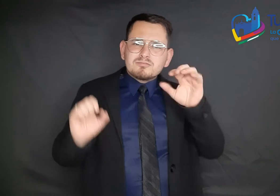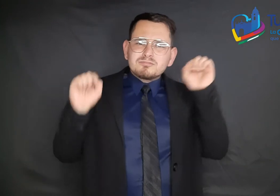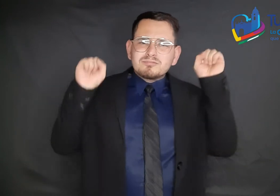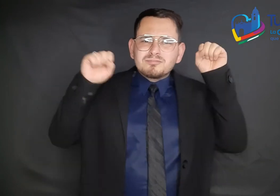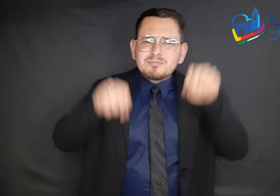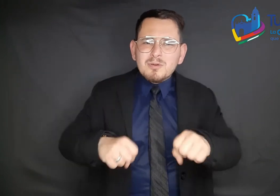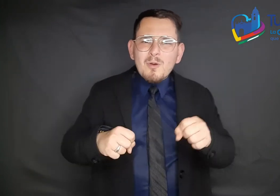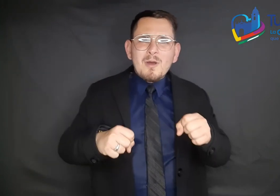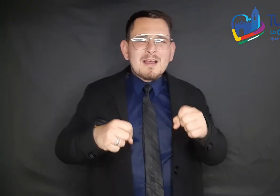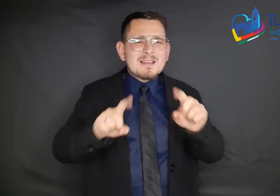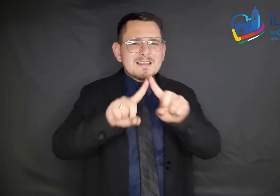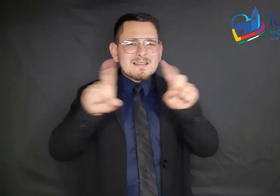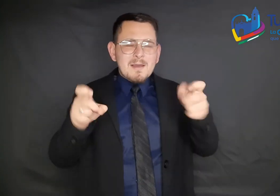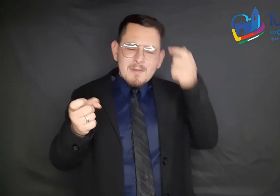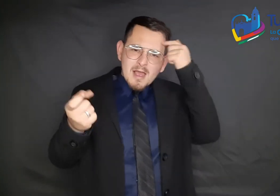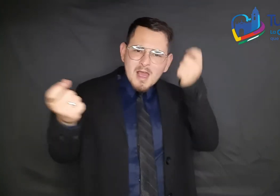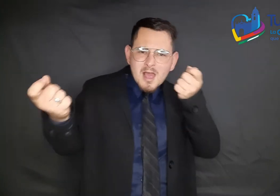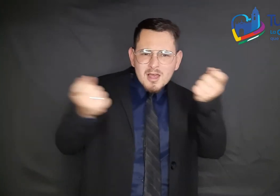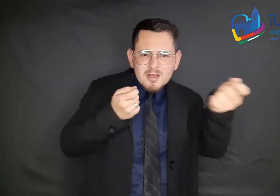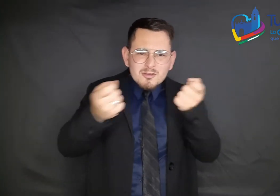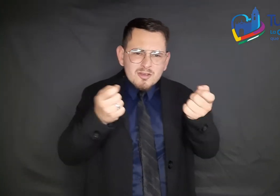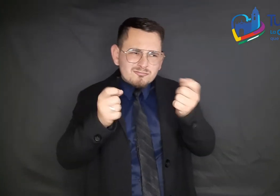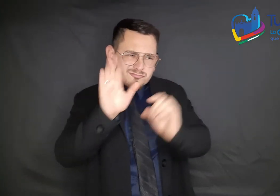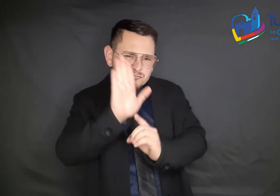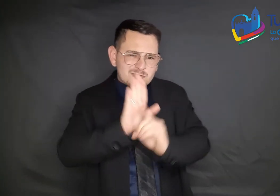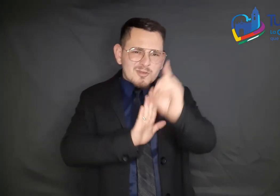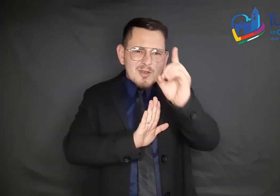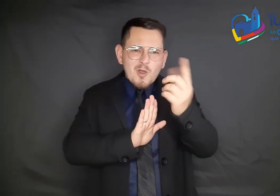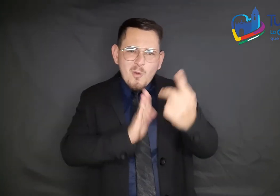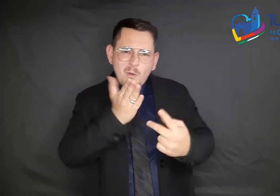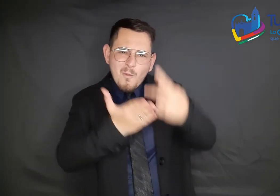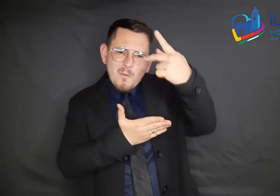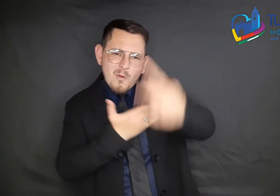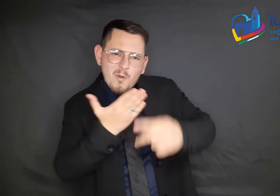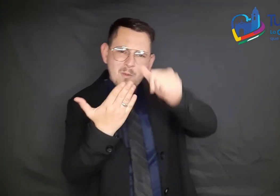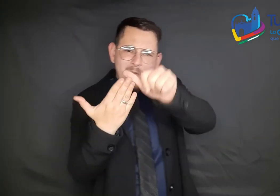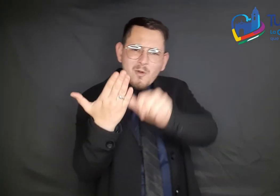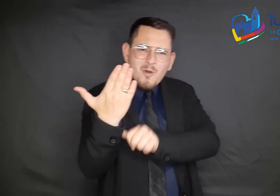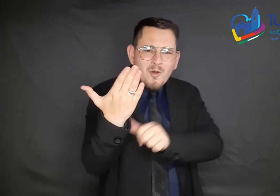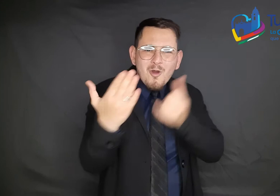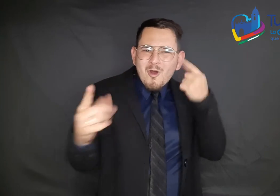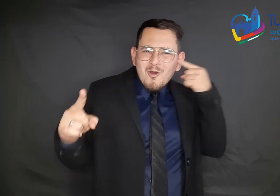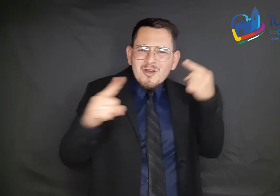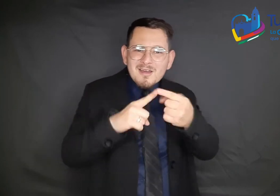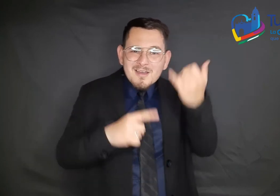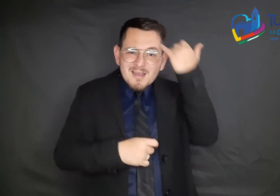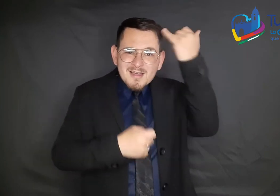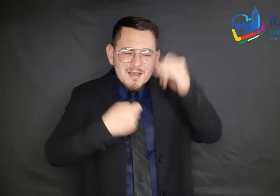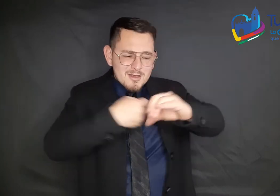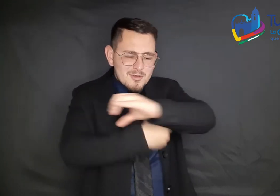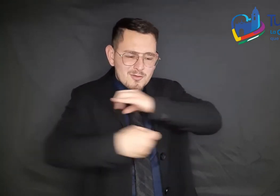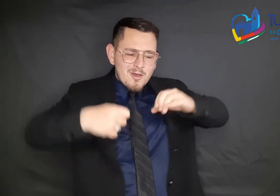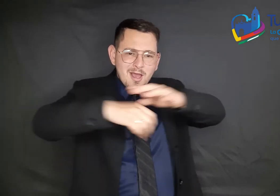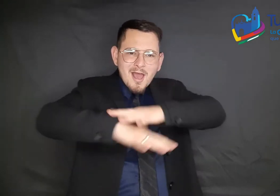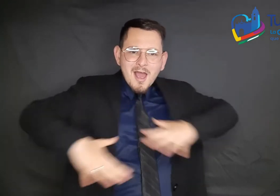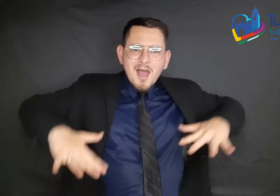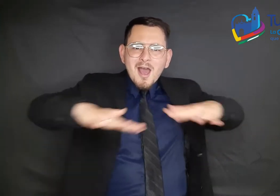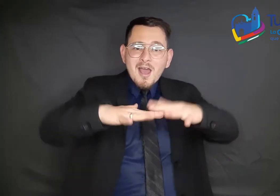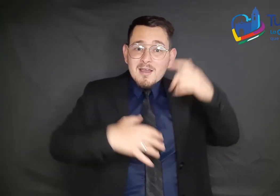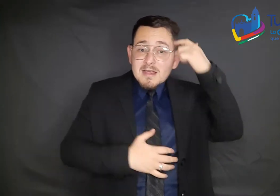desarrollo de estrategias, programas, proyectos e iniciativas de ciudades y territorios inteligentes. El desarrollo de ciudades